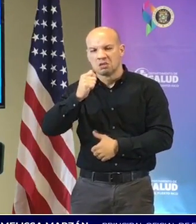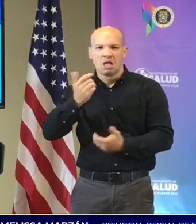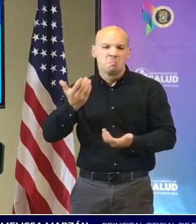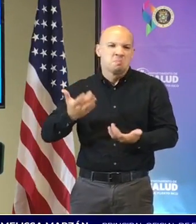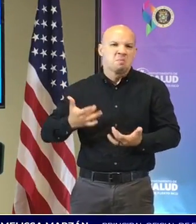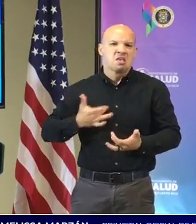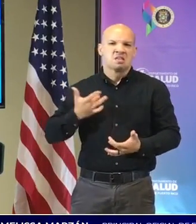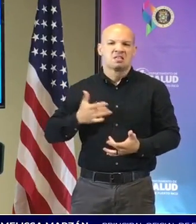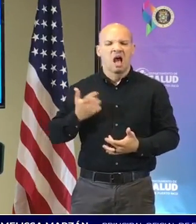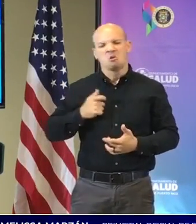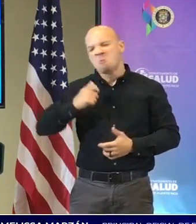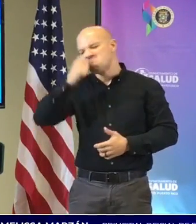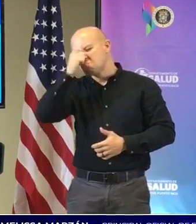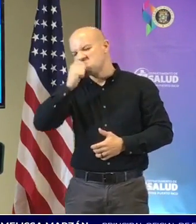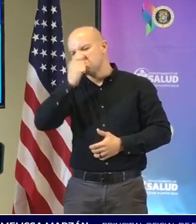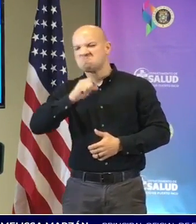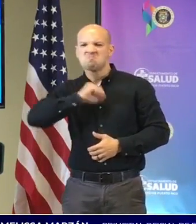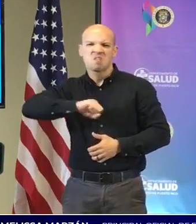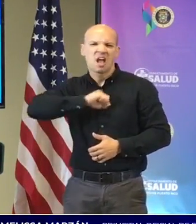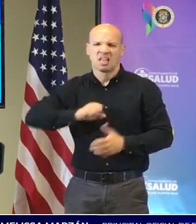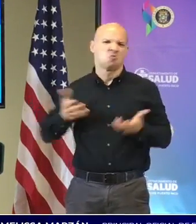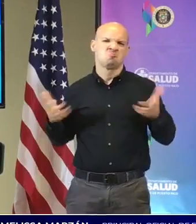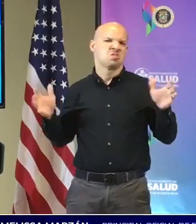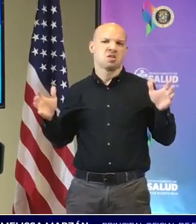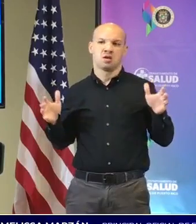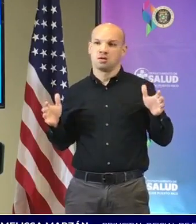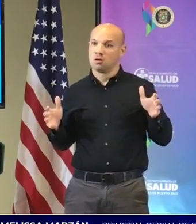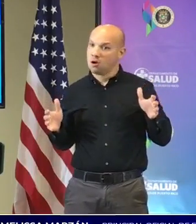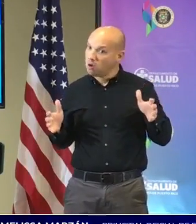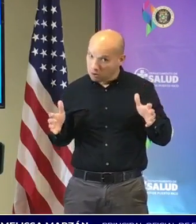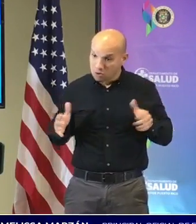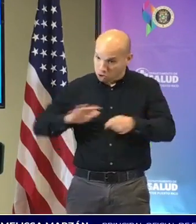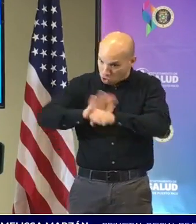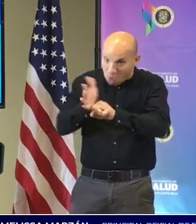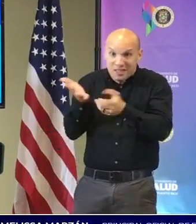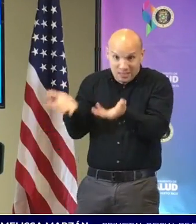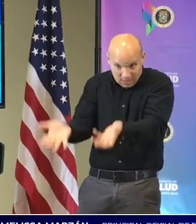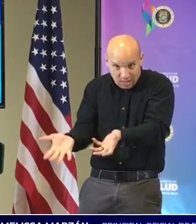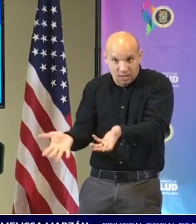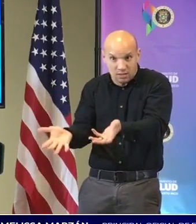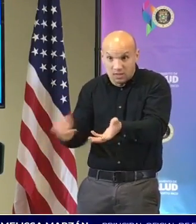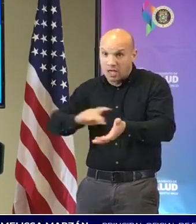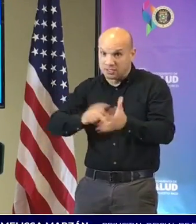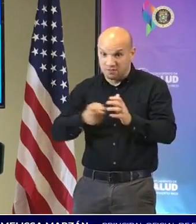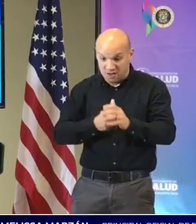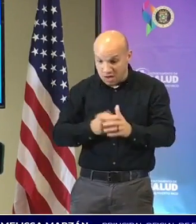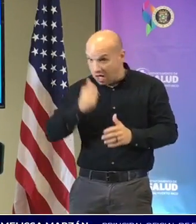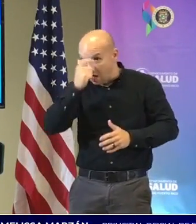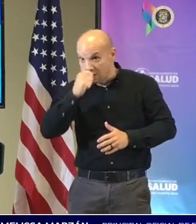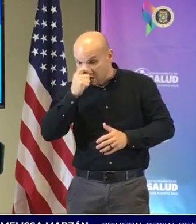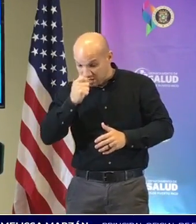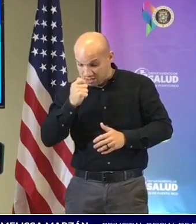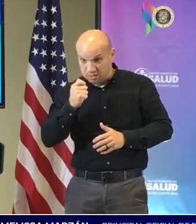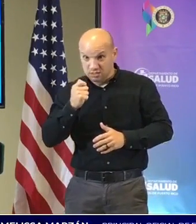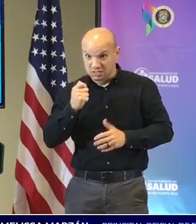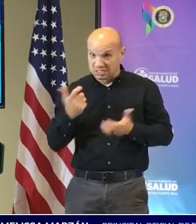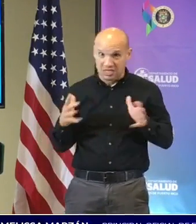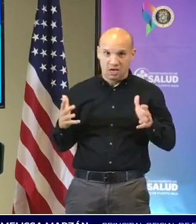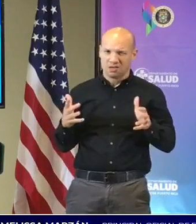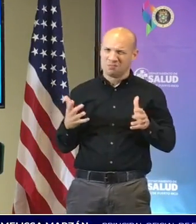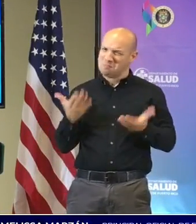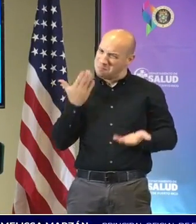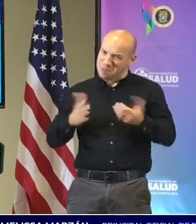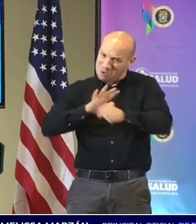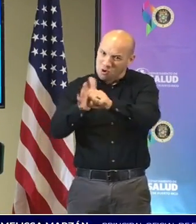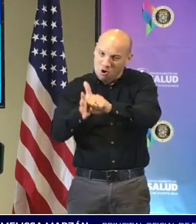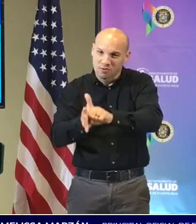recordamos que estamos en una emergencia de salud pública por COVID-19 así que la monga puede ser COVID-19 así que por más leve que sean los